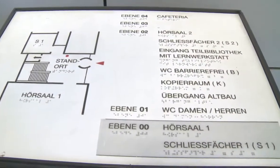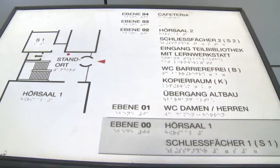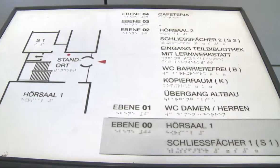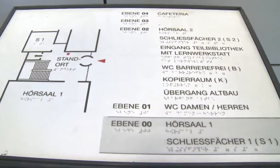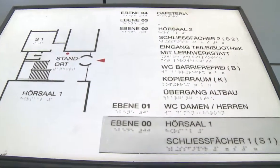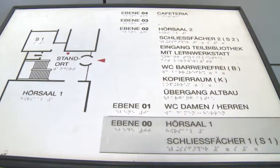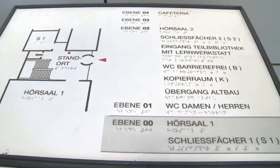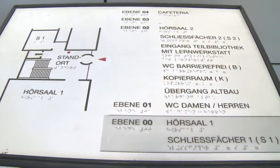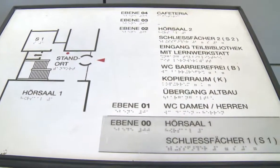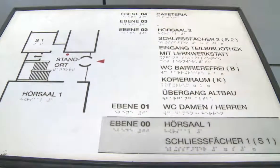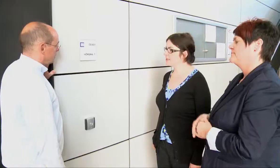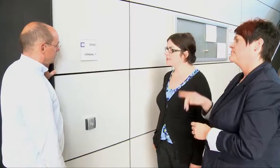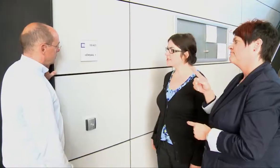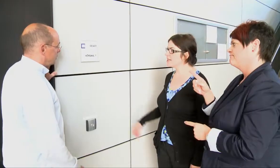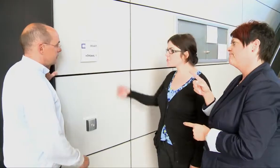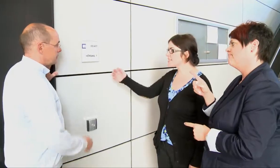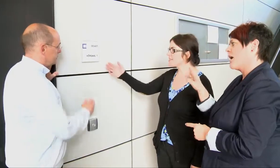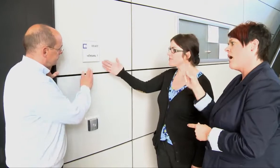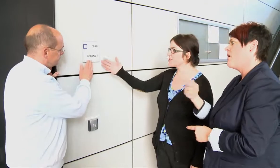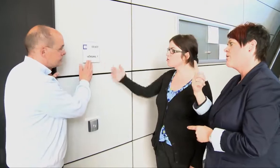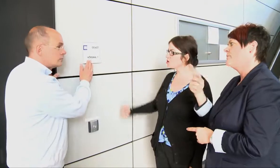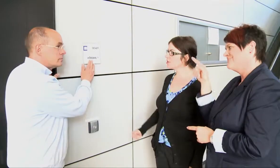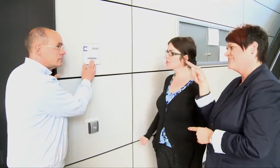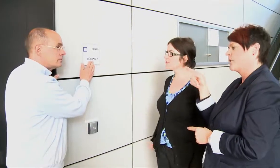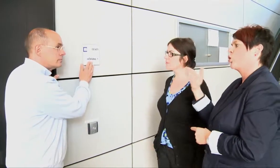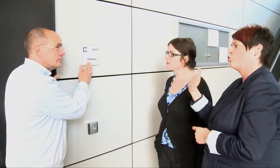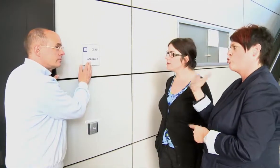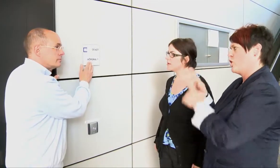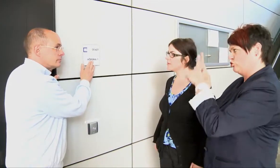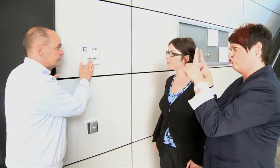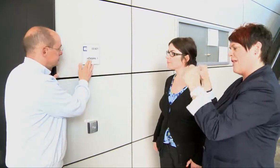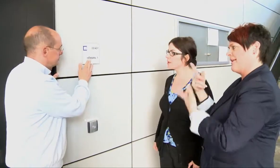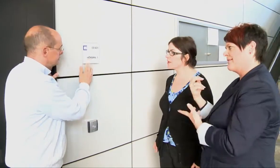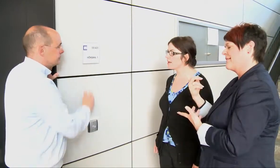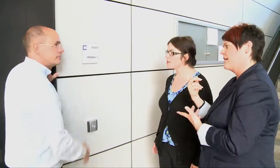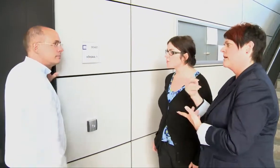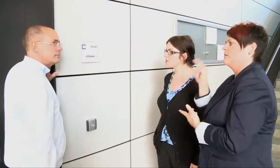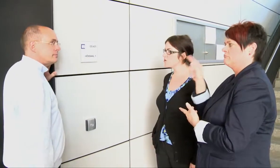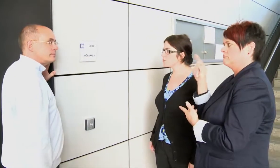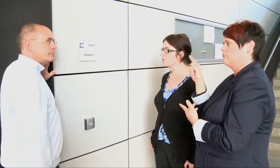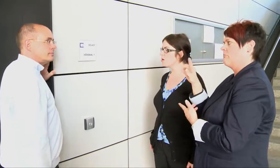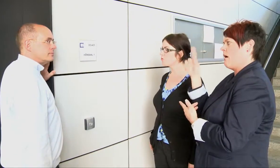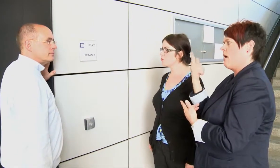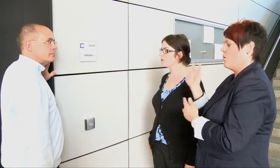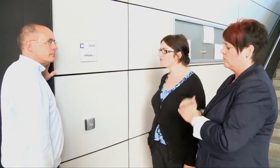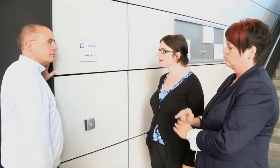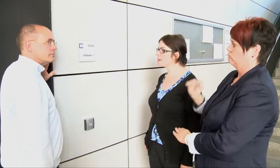Und hier entsprechend haben wir die Türschilder die in einer entsprechenden Höhe auch für Rollifahrer